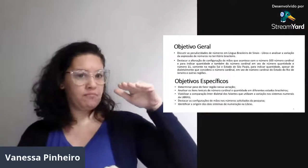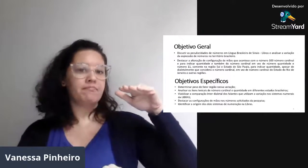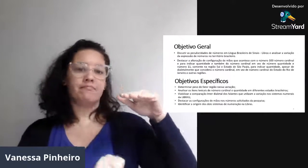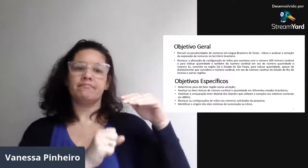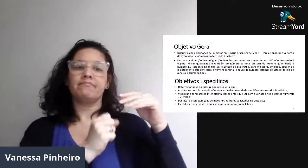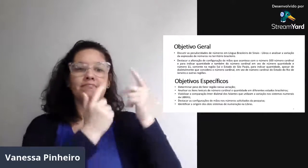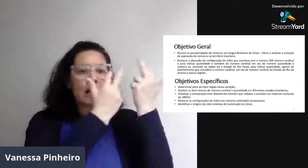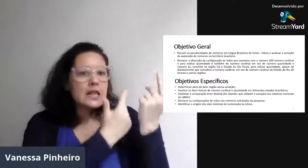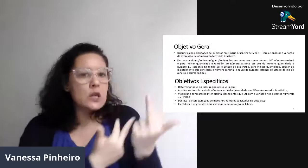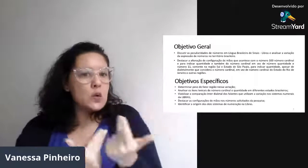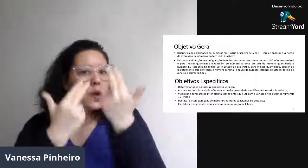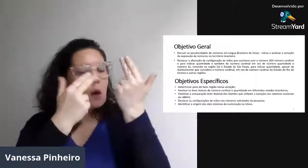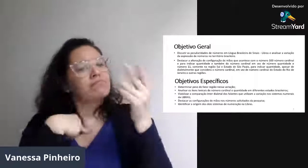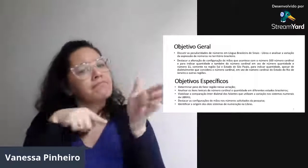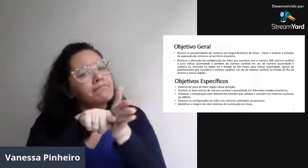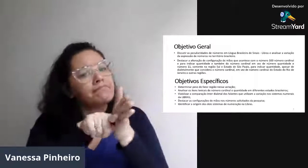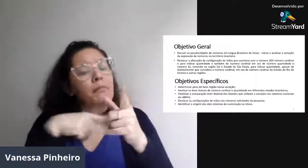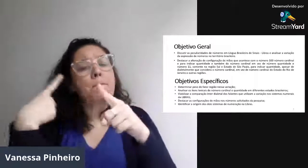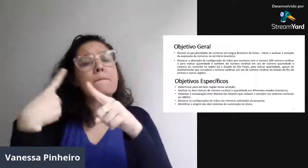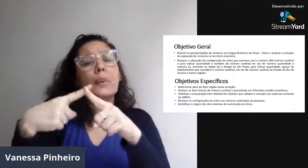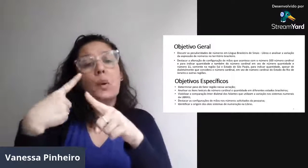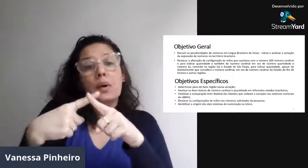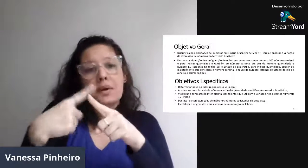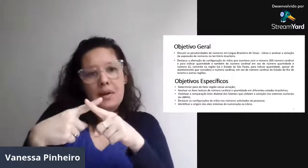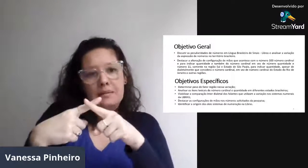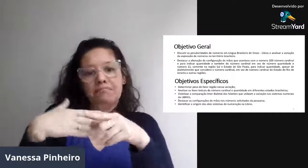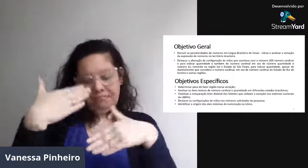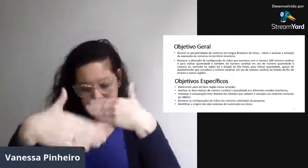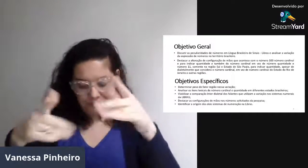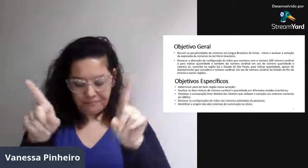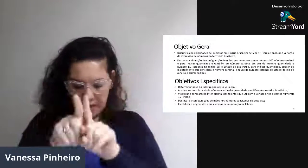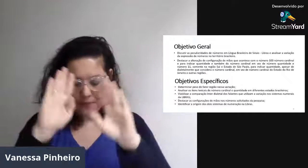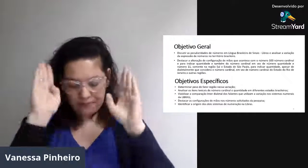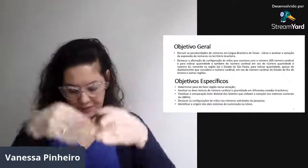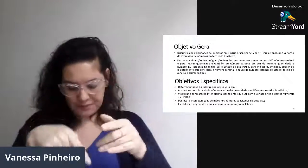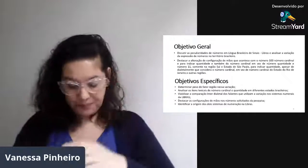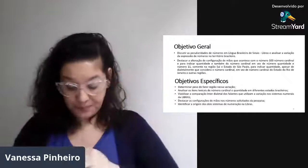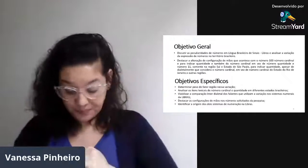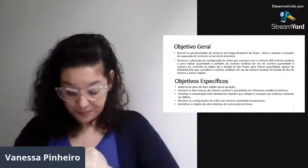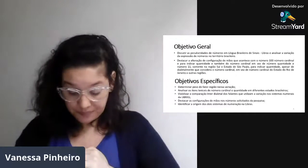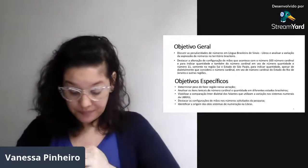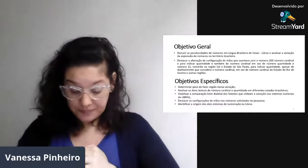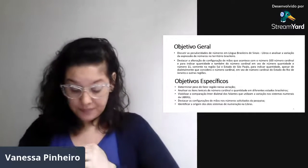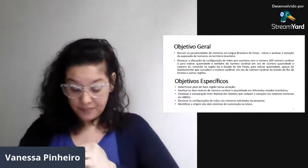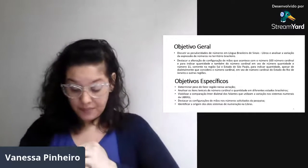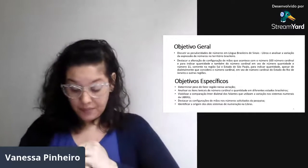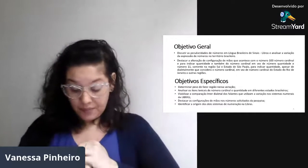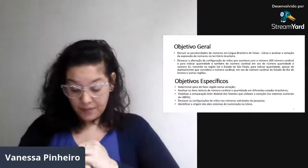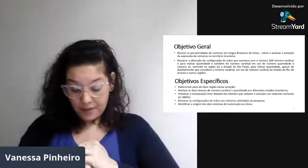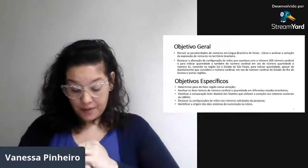para baixo, até o estado, até o sul, né? E eu comecei a fazer uma pesquisa, quero fazer essa pesquisa para entender o porquê.